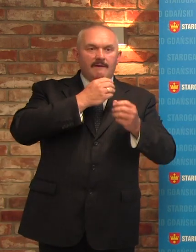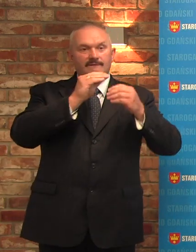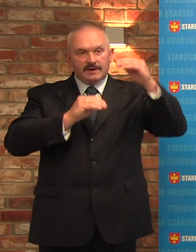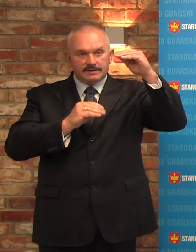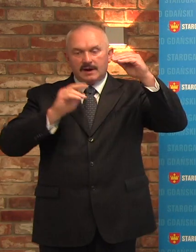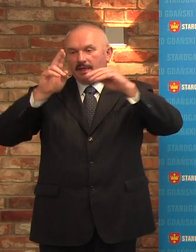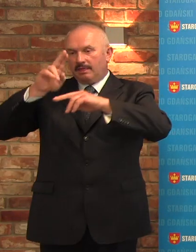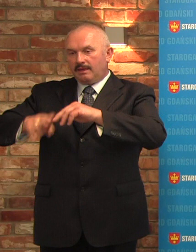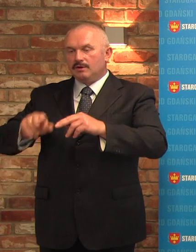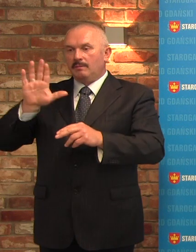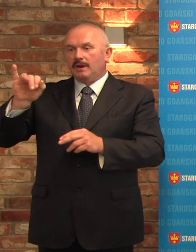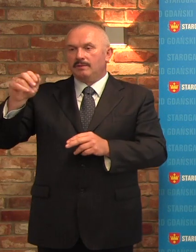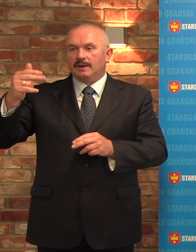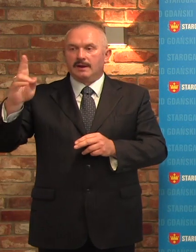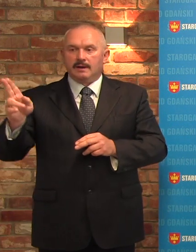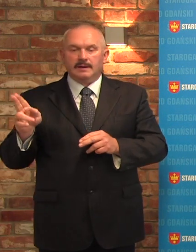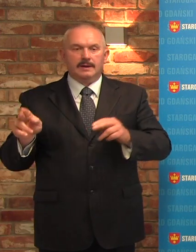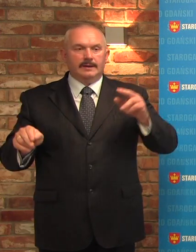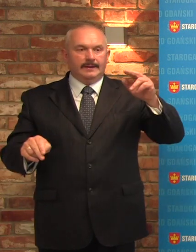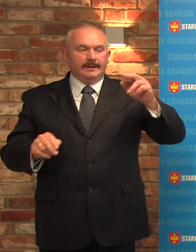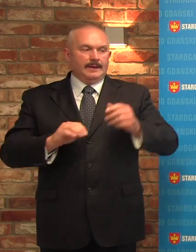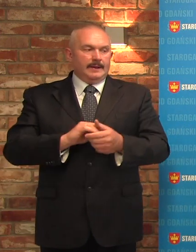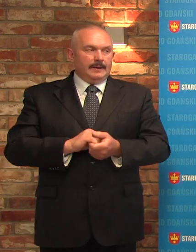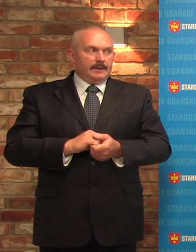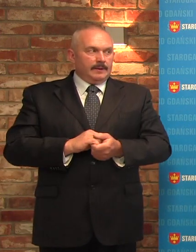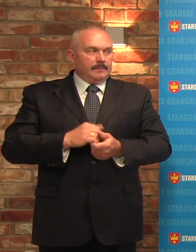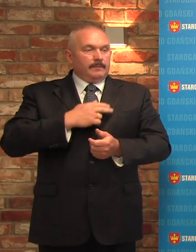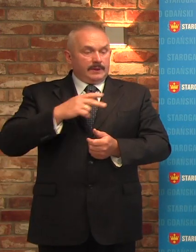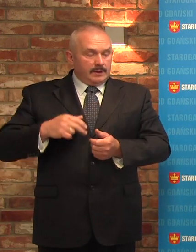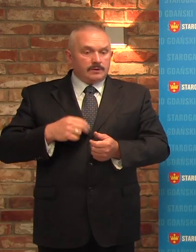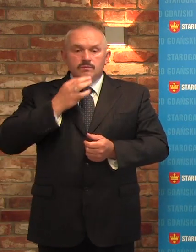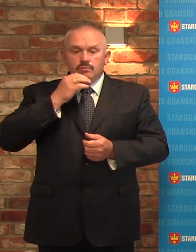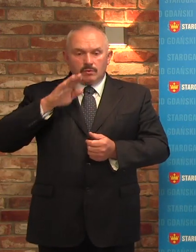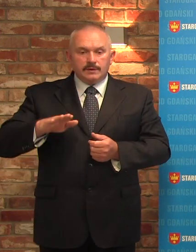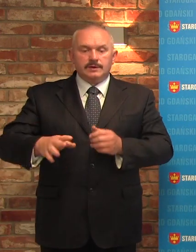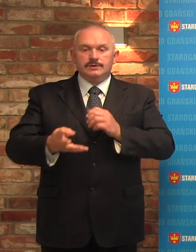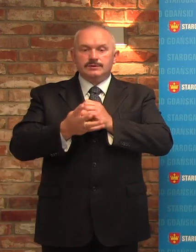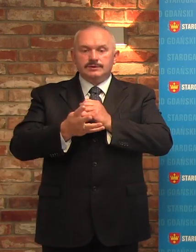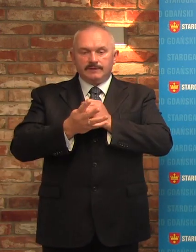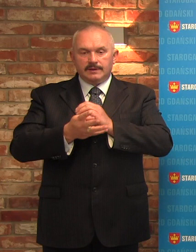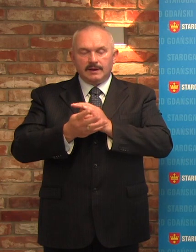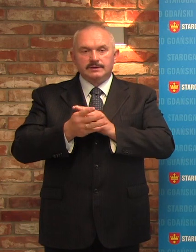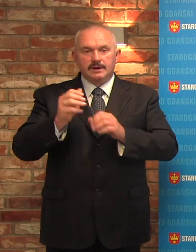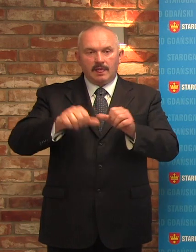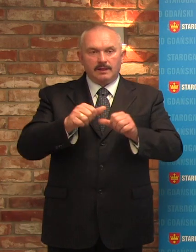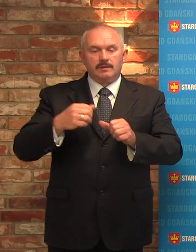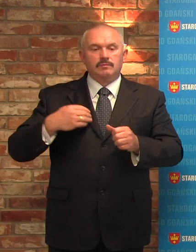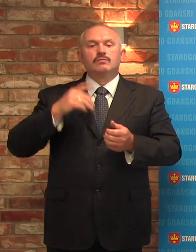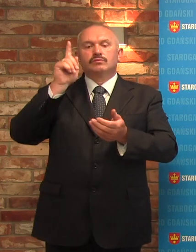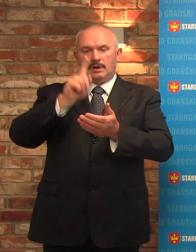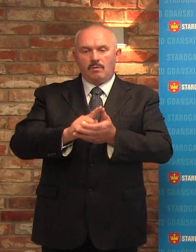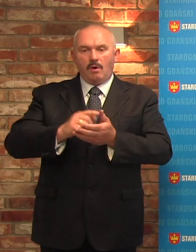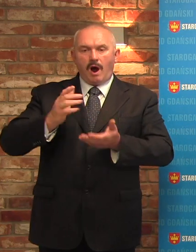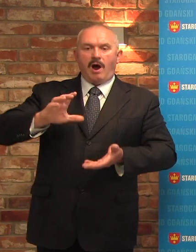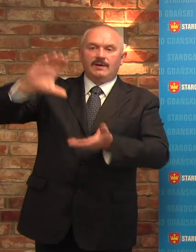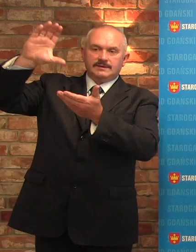że po raz pierwszy historycznie nasi juniorzy U19 awansowali do makroregionu. Nie ma